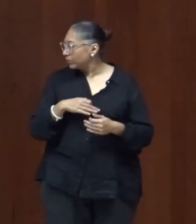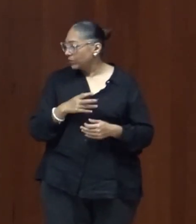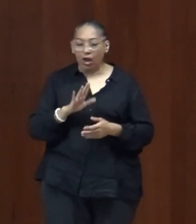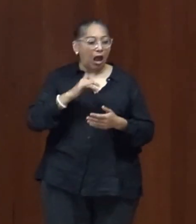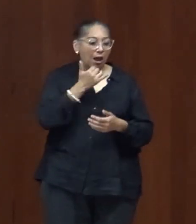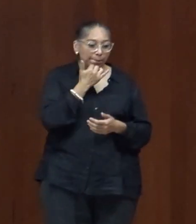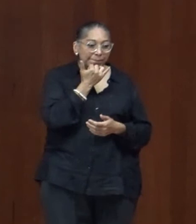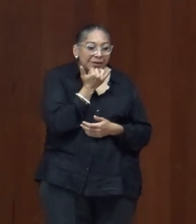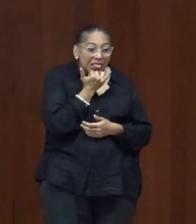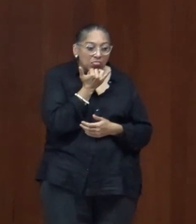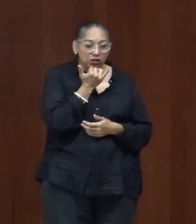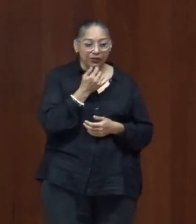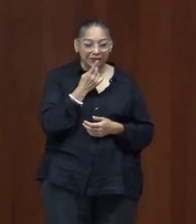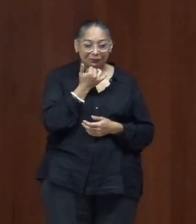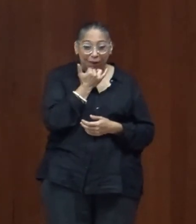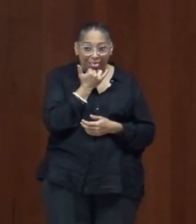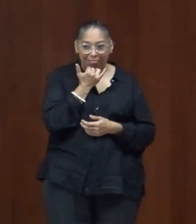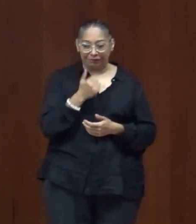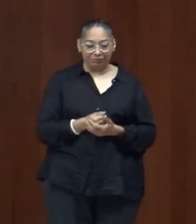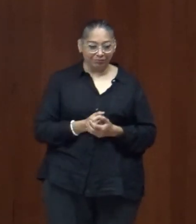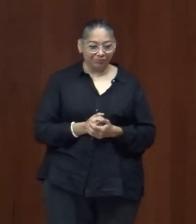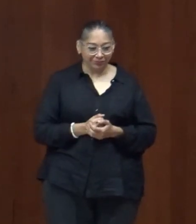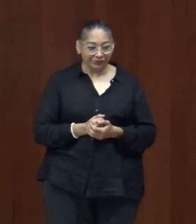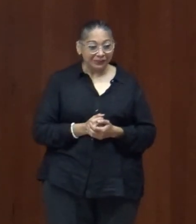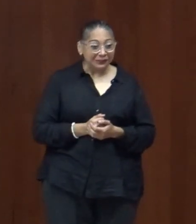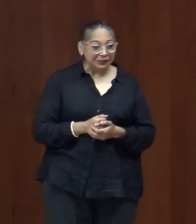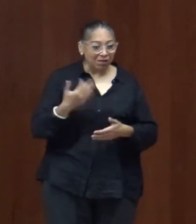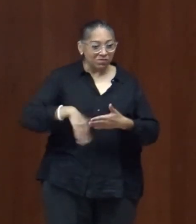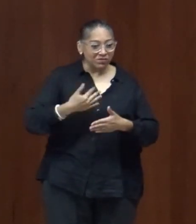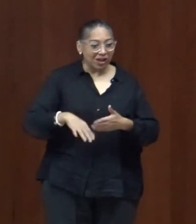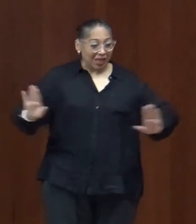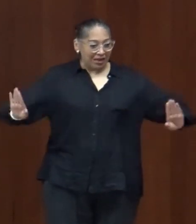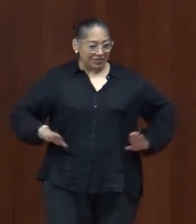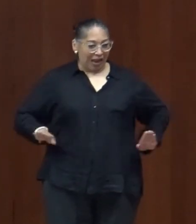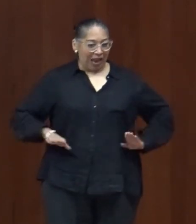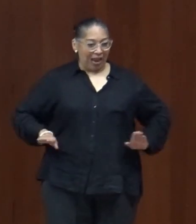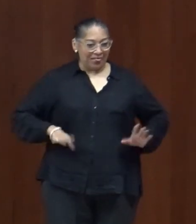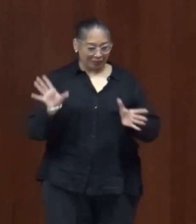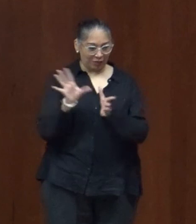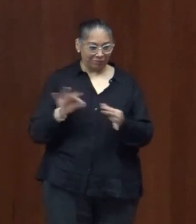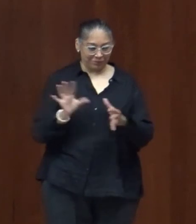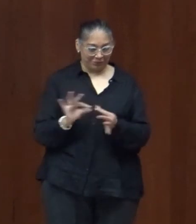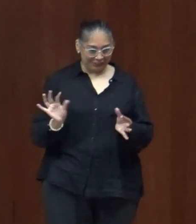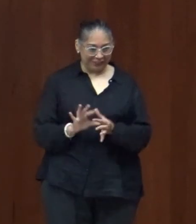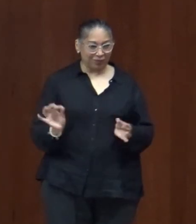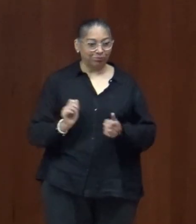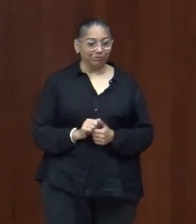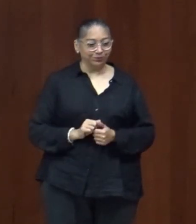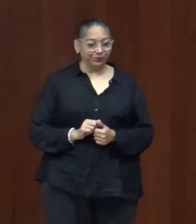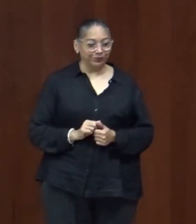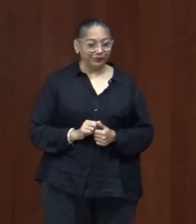perdón antes de el ejercicio de la discepción que me parece además muy interesante es muy